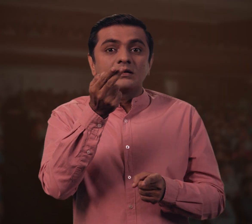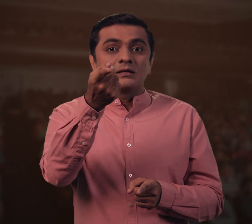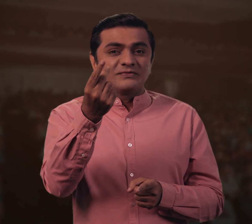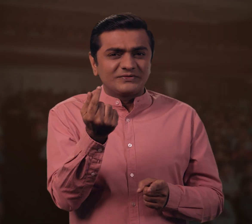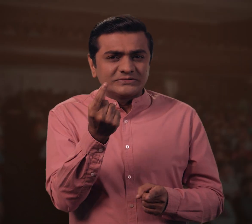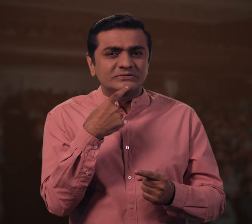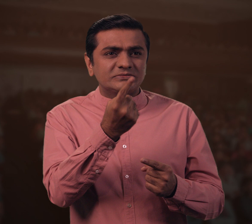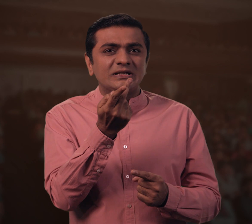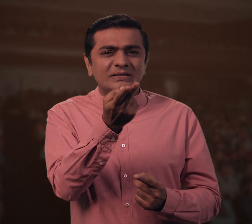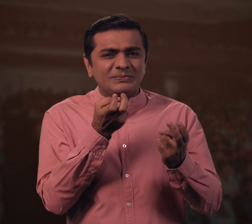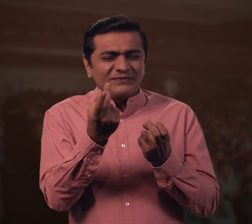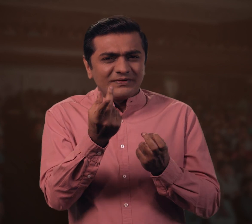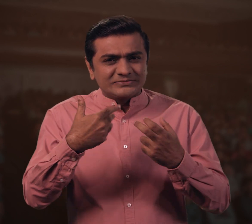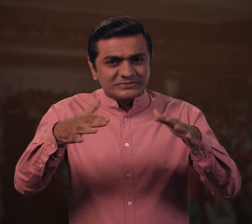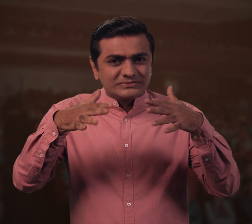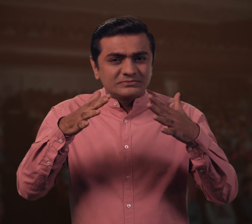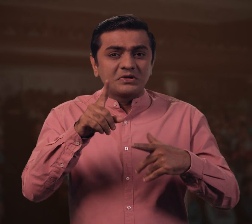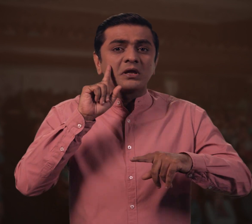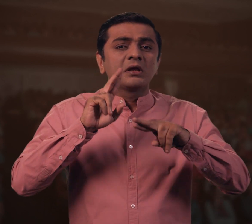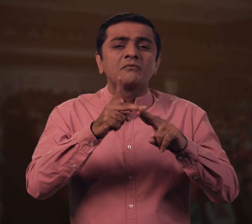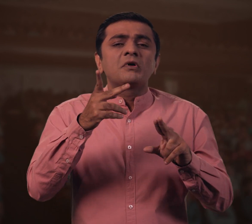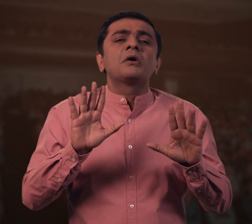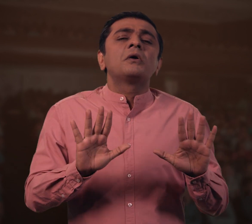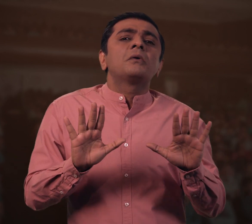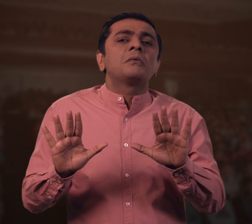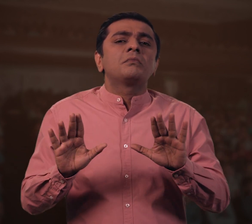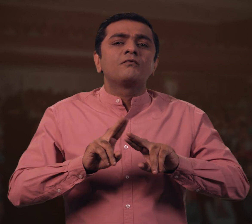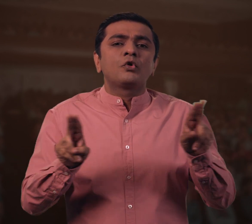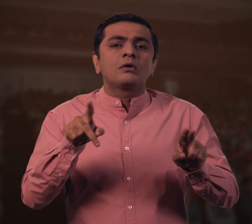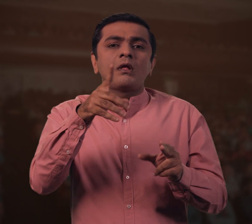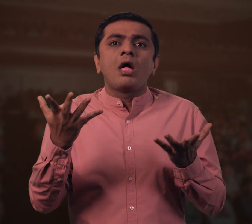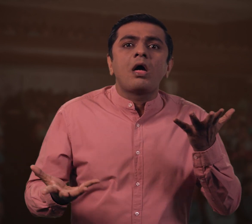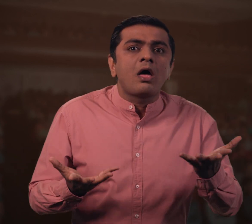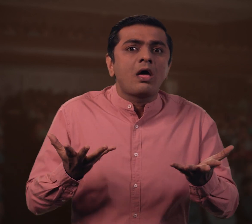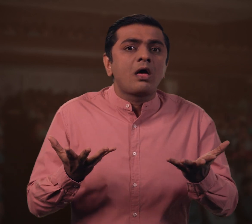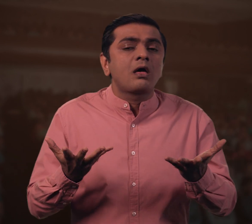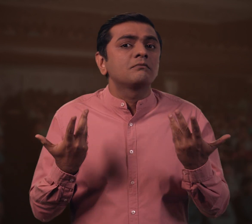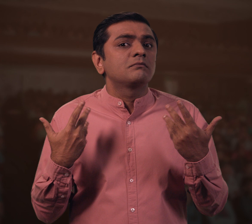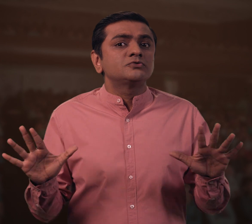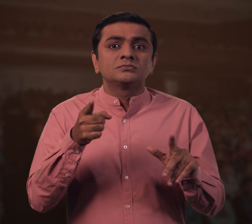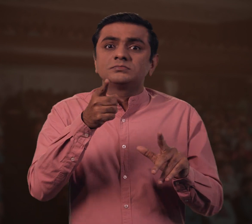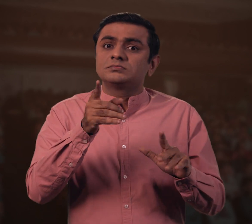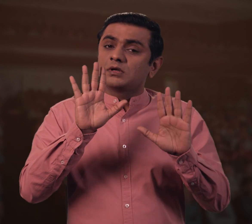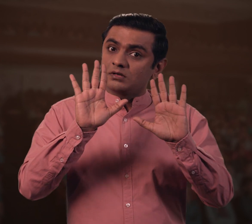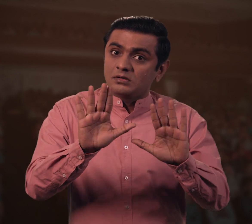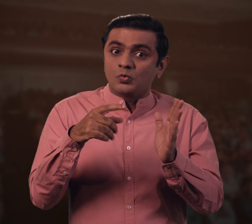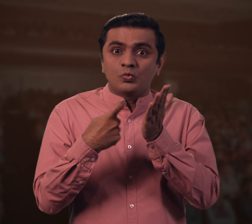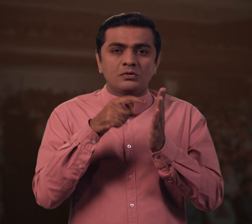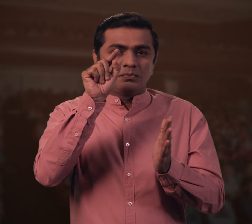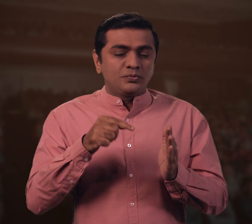મુંમાય મુંય એટીતે પ્રેમ પ્રદરશિત ટિકેટ બુક કરો જો તમે છેલી ઘડીસુદી રાજ ઓશો તો તો ટિકેટ વે ચાઈ જેશે આયાં નીમો